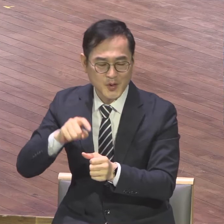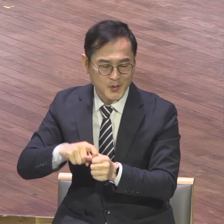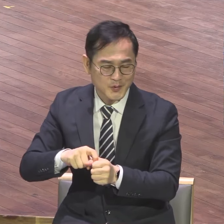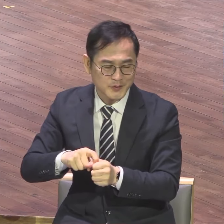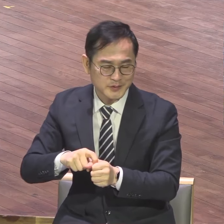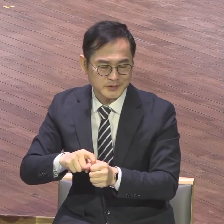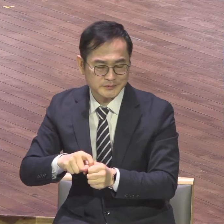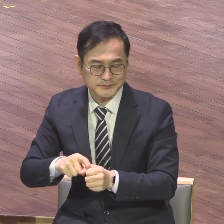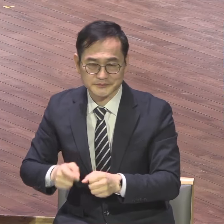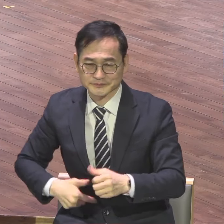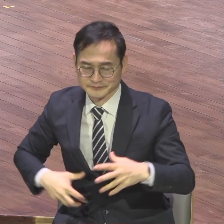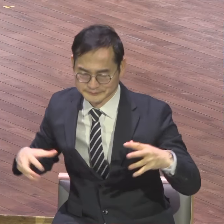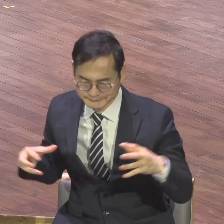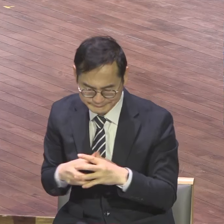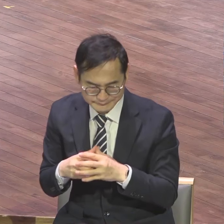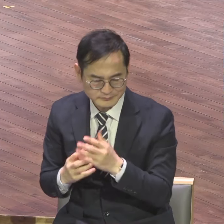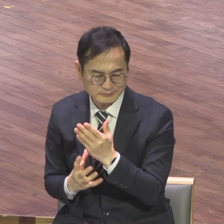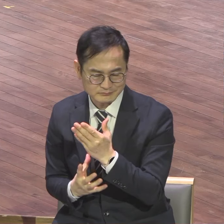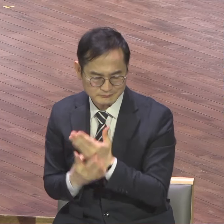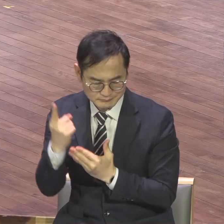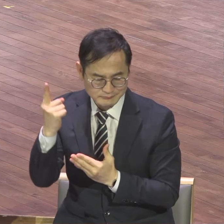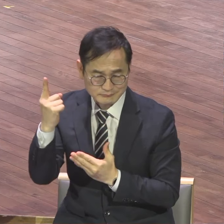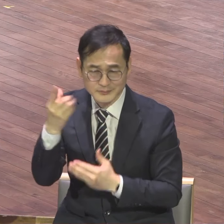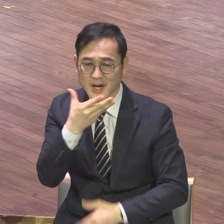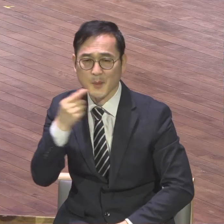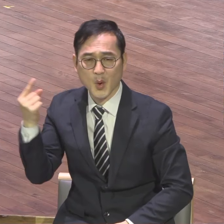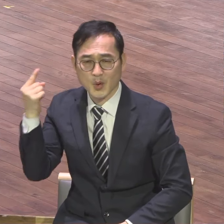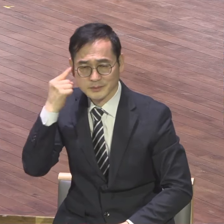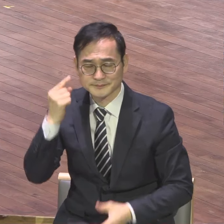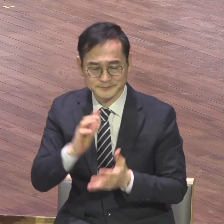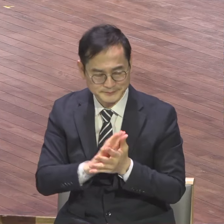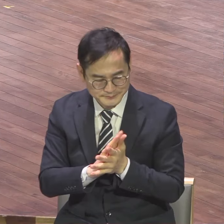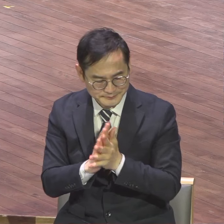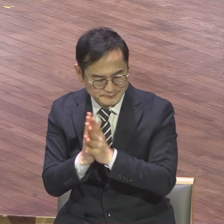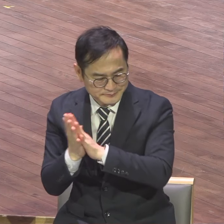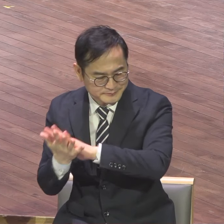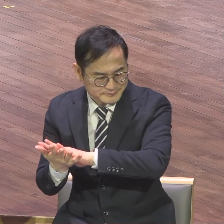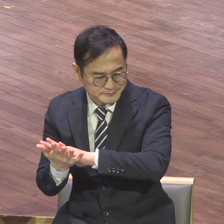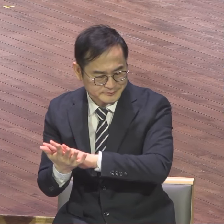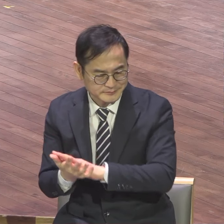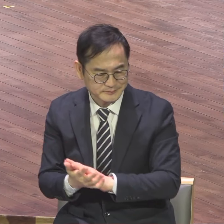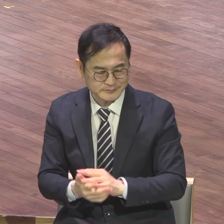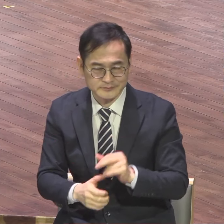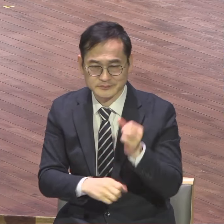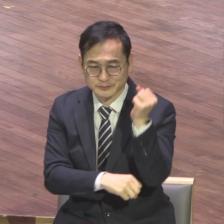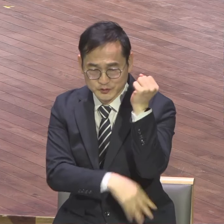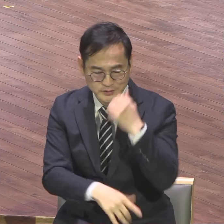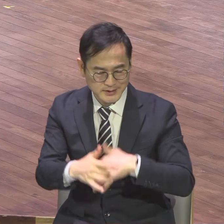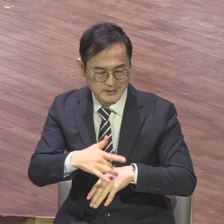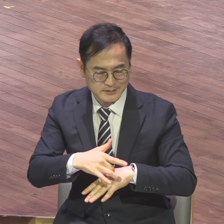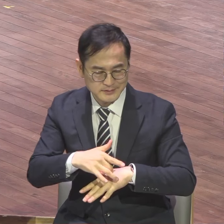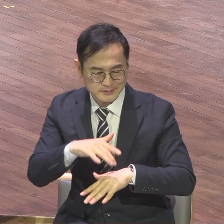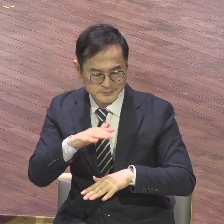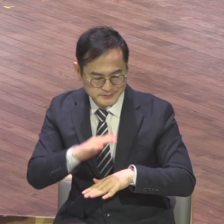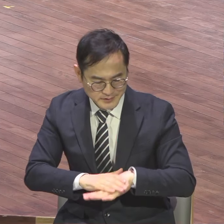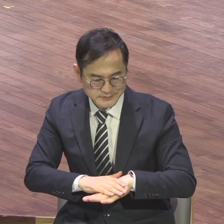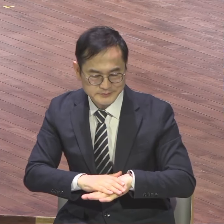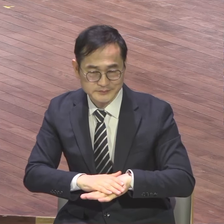매신, 매신, 정보, 본체지만 우리 감히 인체로 된 대수